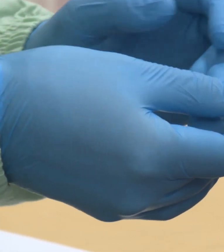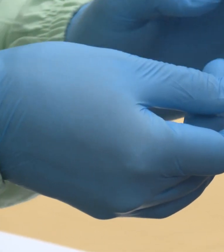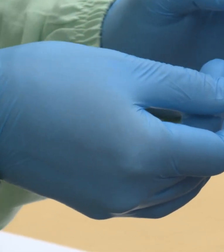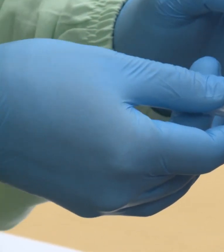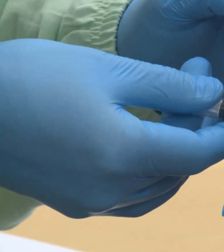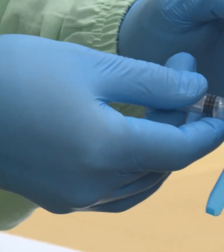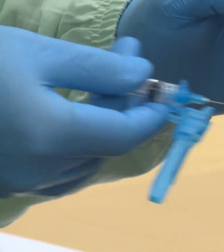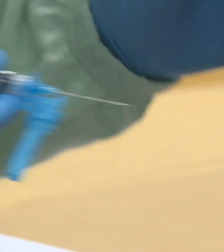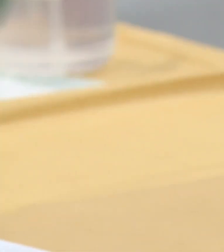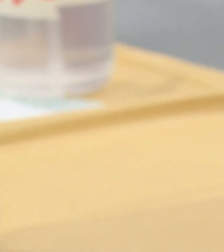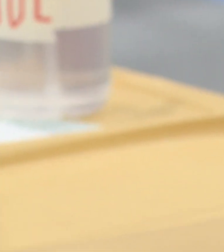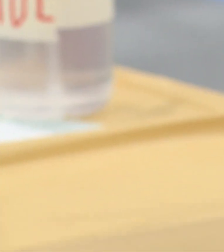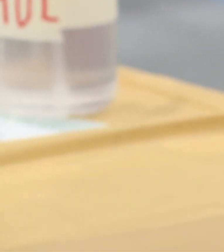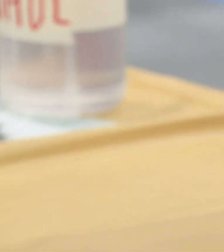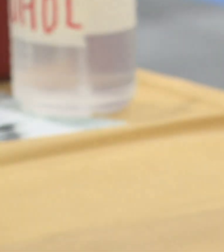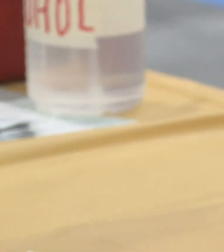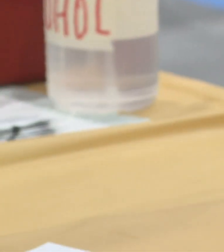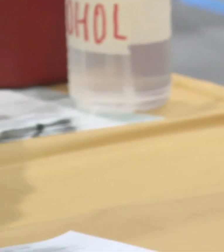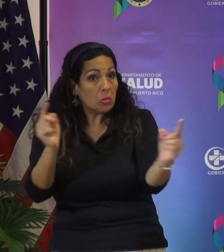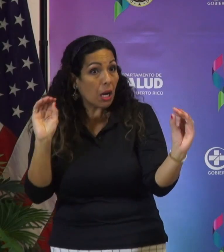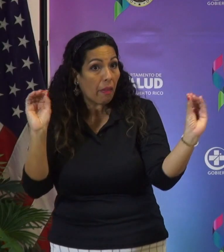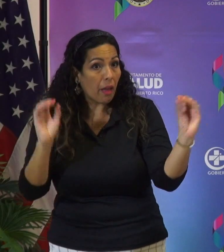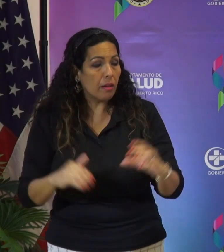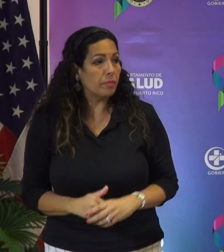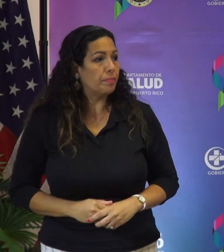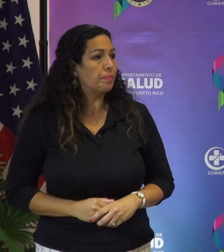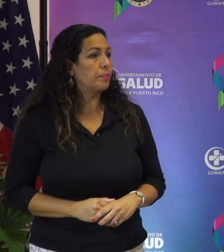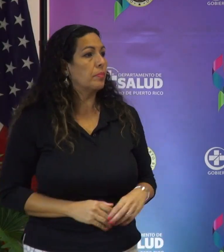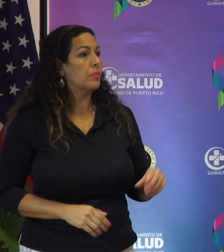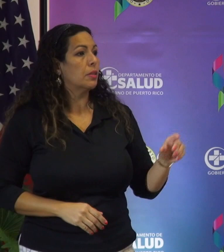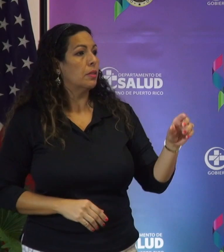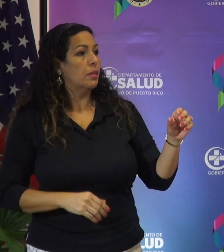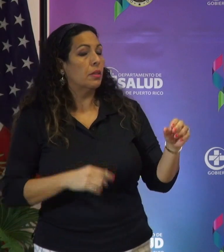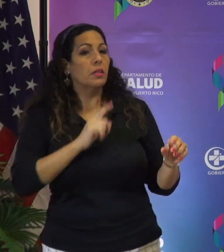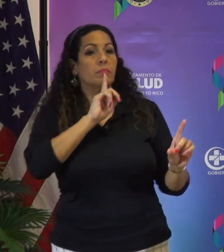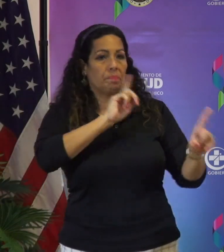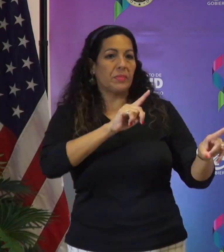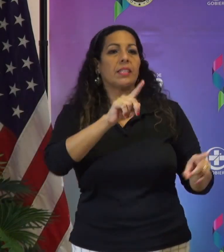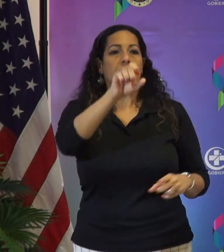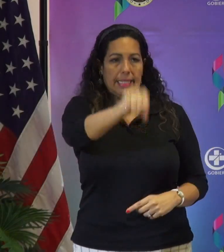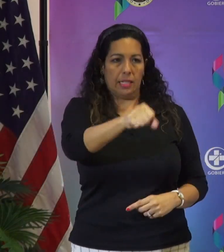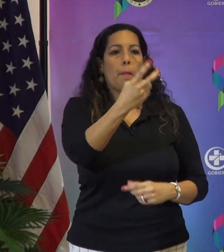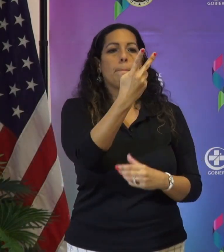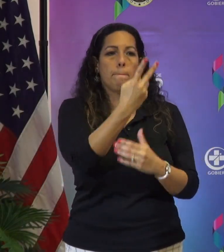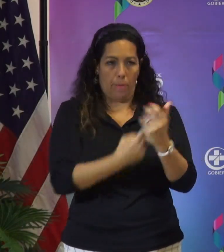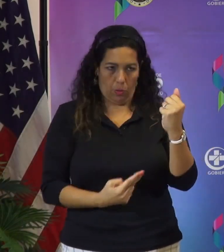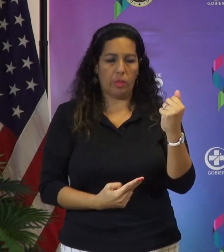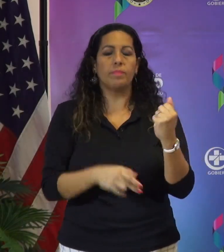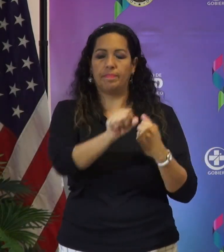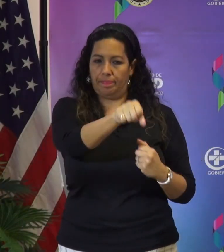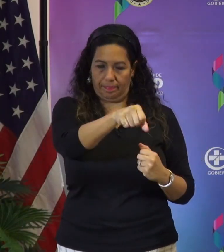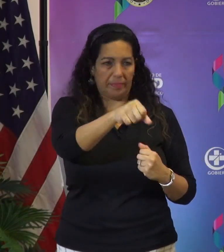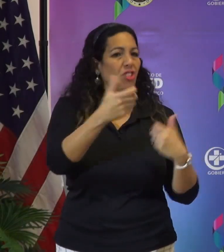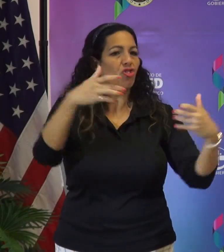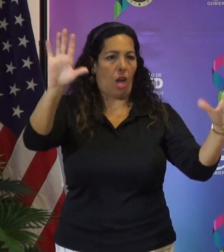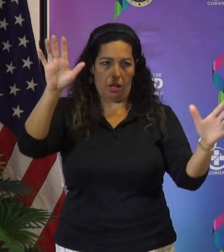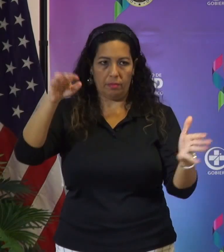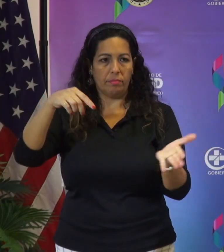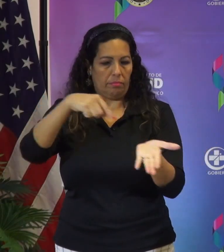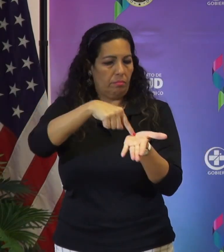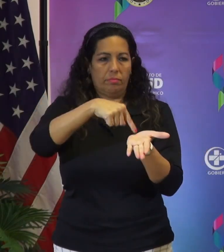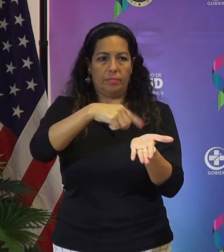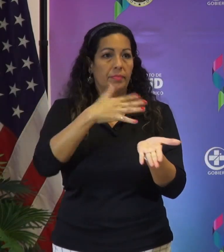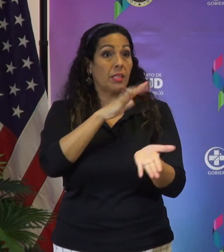contra mutaciones de alto contagio del coronavirus. Las dos tienen el mismo beneficio en contra de la variante, eso ya está establecido. La